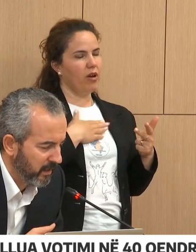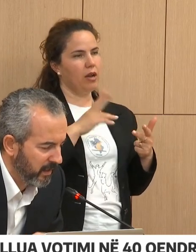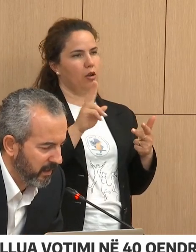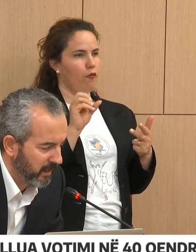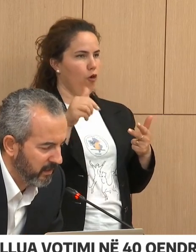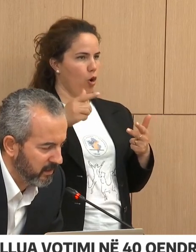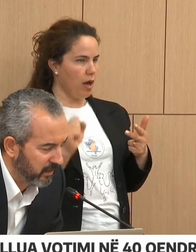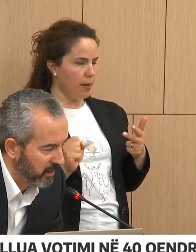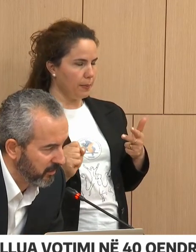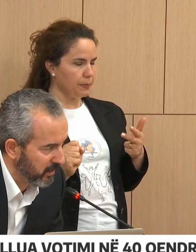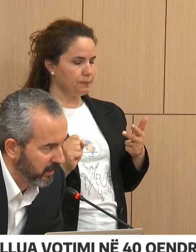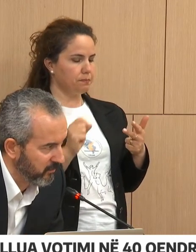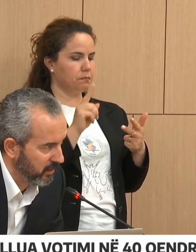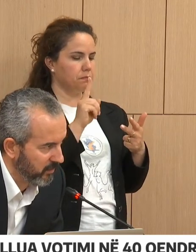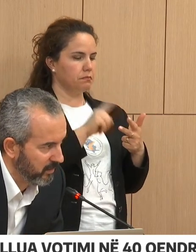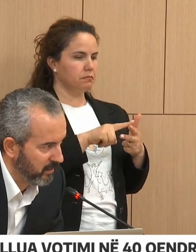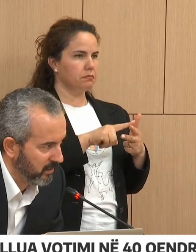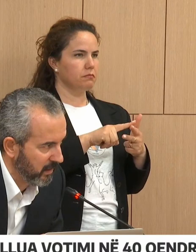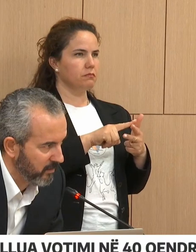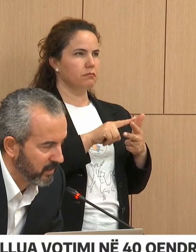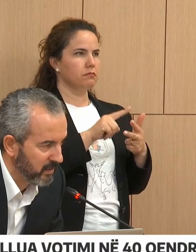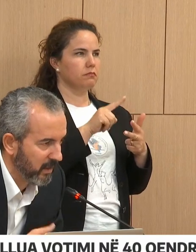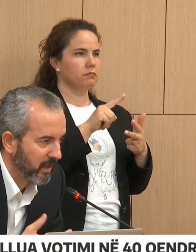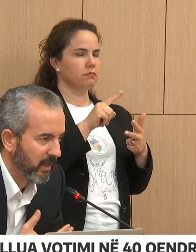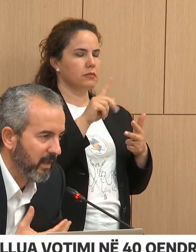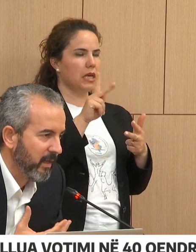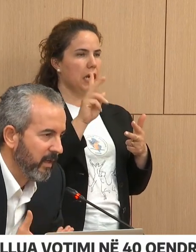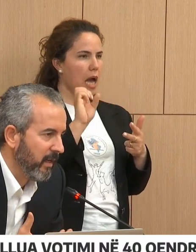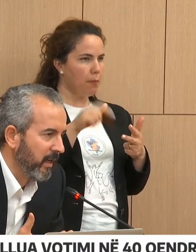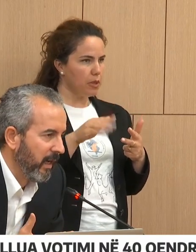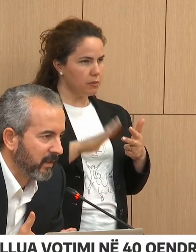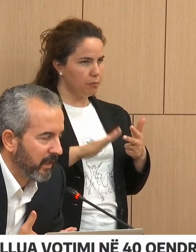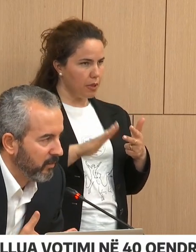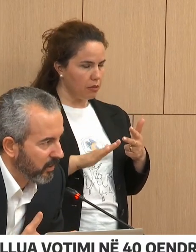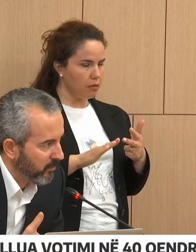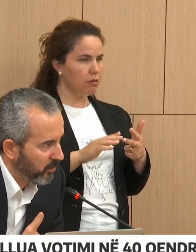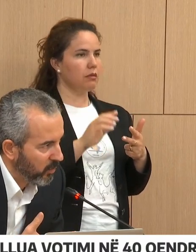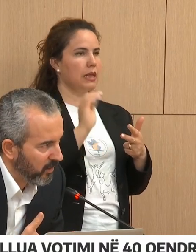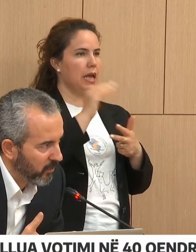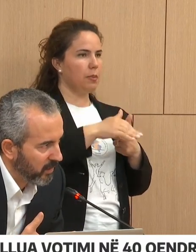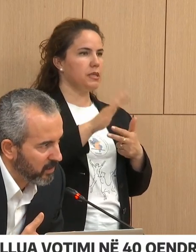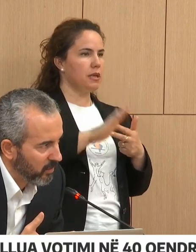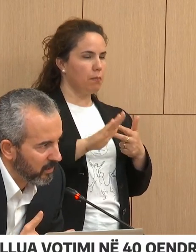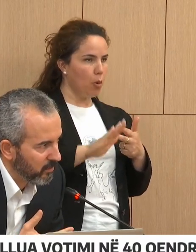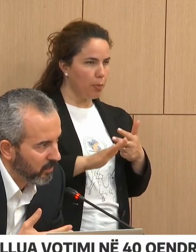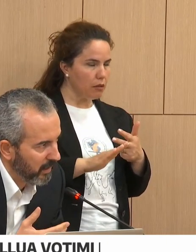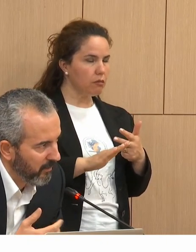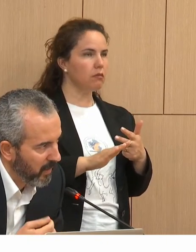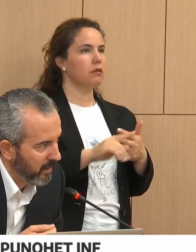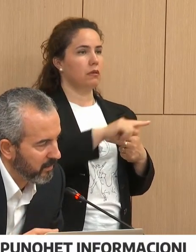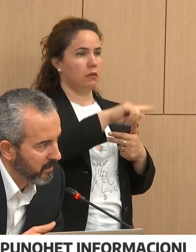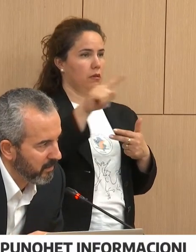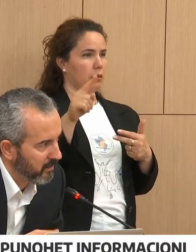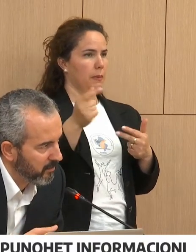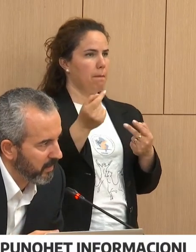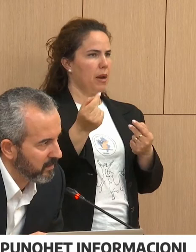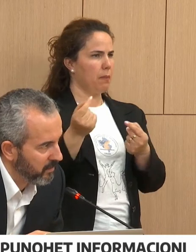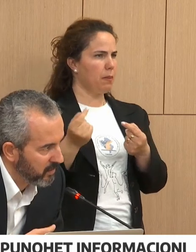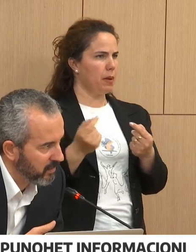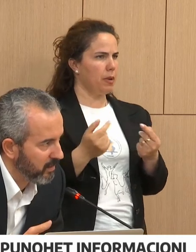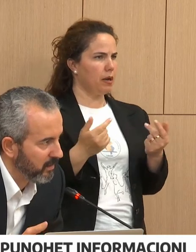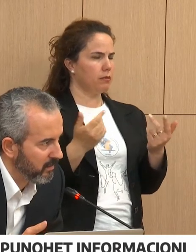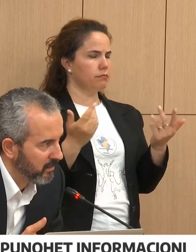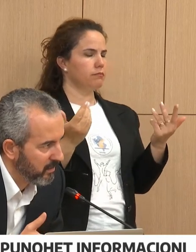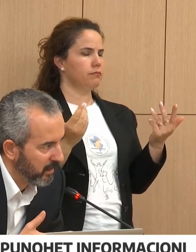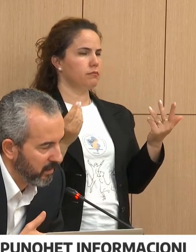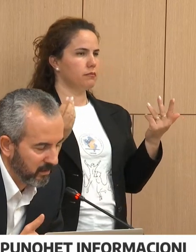dhe disa qëndra tjera të votimi të kamzës ata janë duke përpunuar informacionin duke marrë me